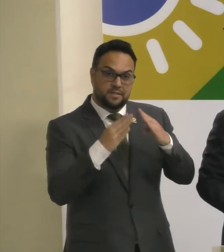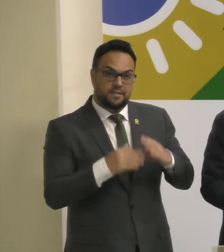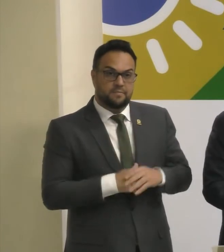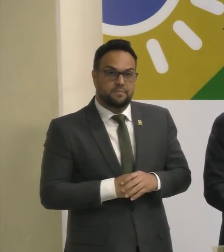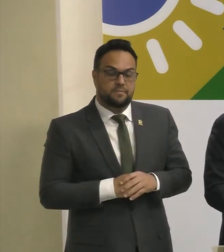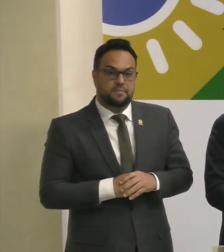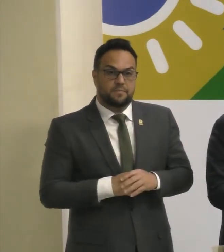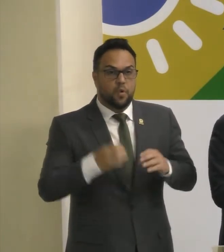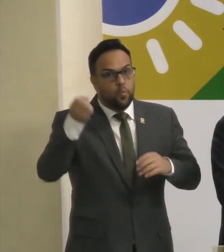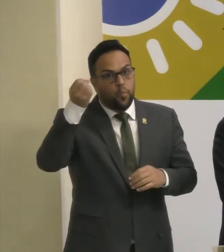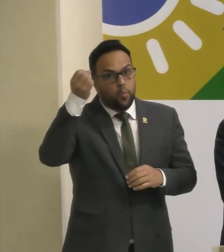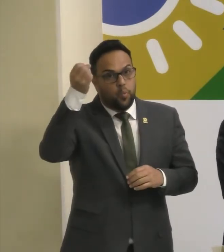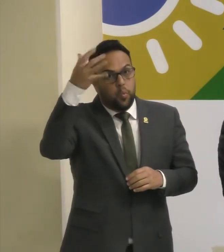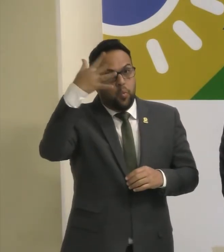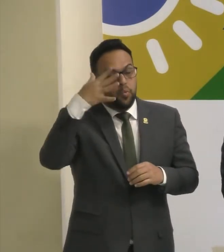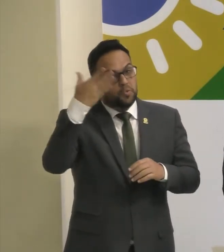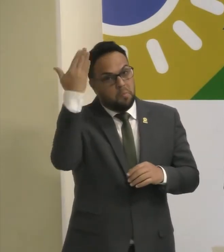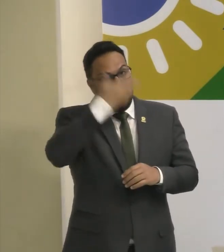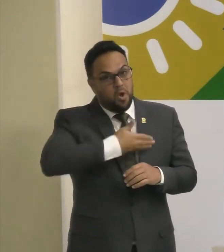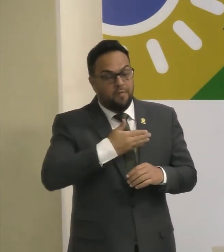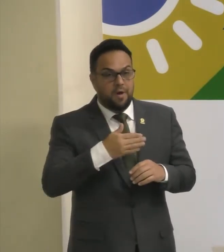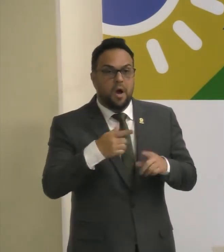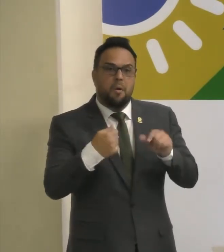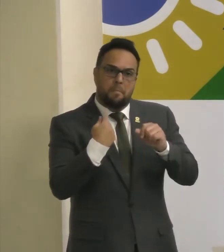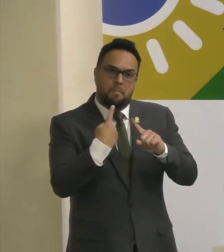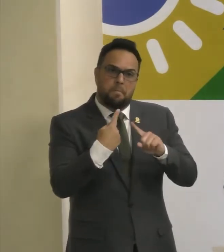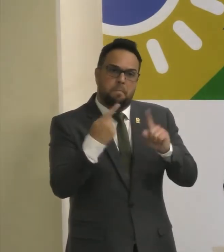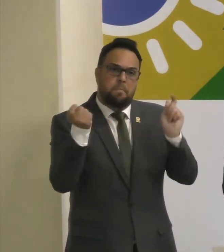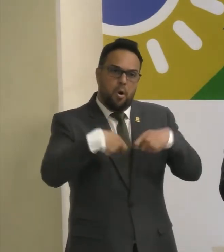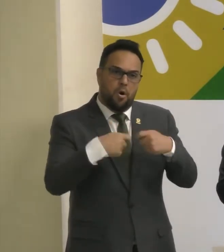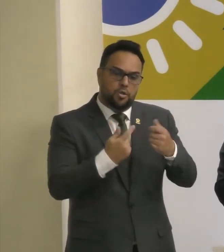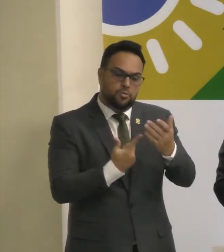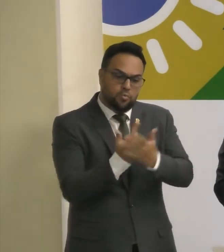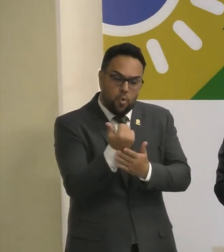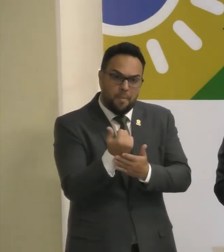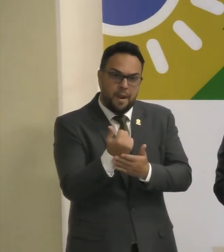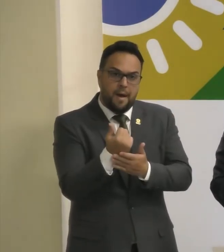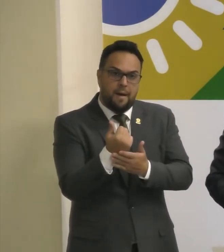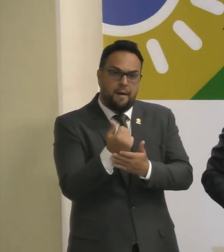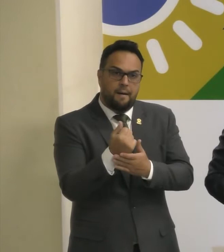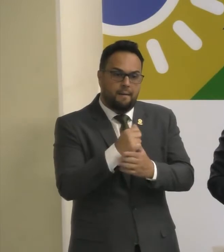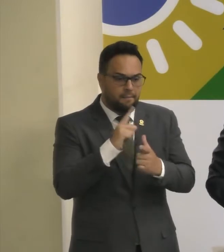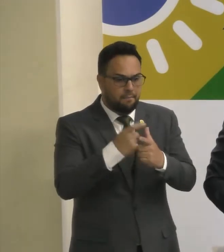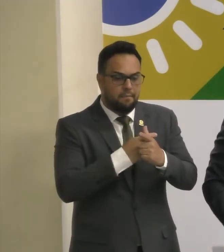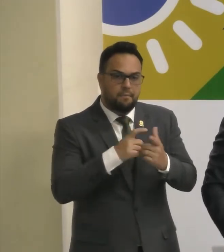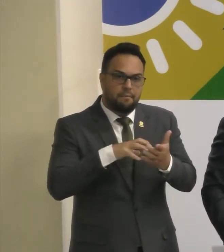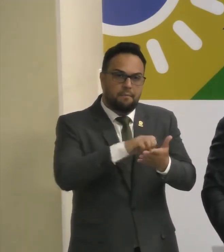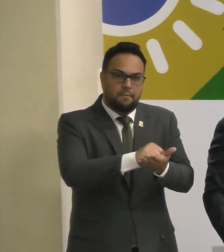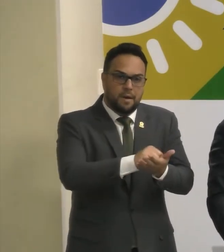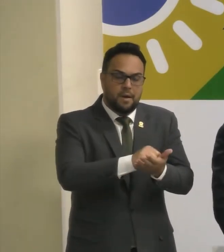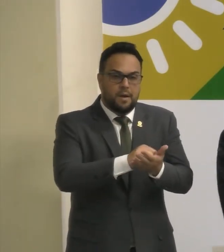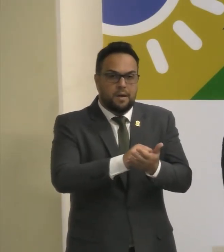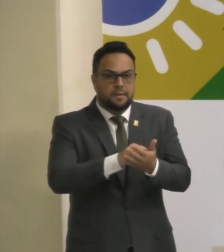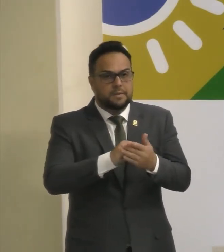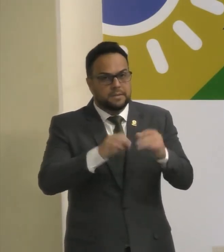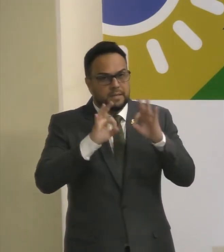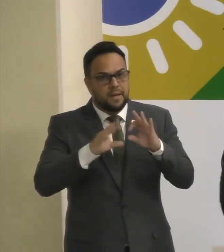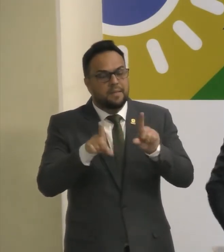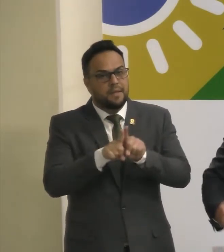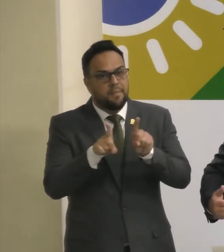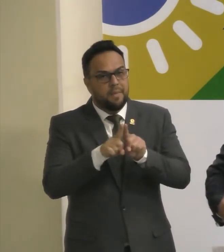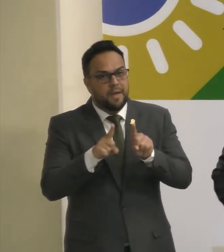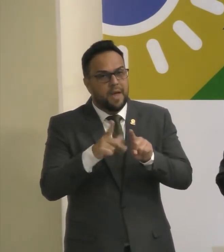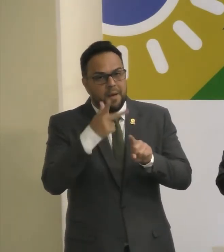cascata, esse cidadão consegue fazer um crediário, acessar outros programas sociais, e tem, com certeza, sua autoestima